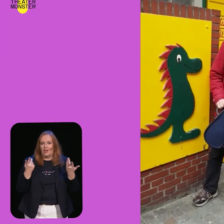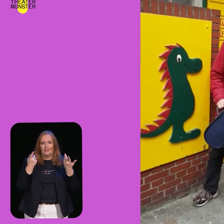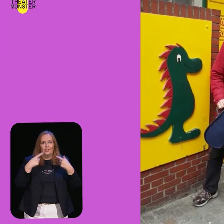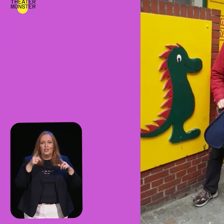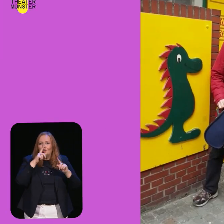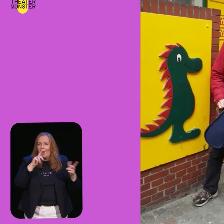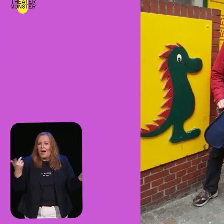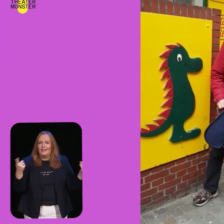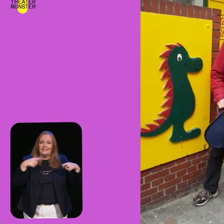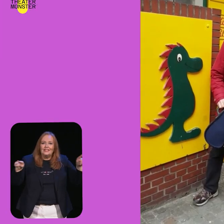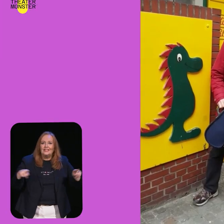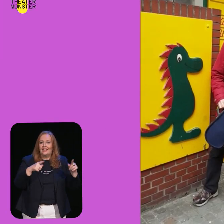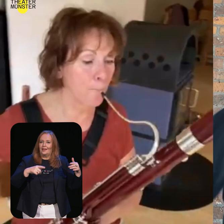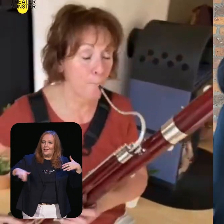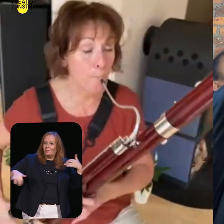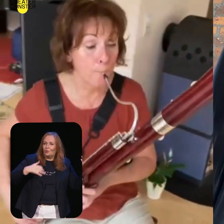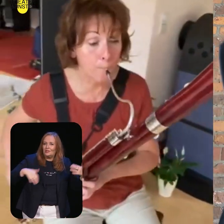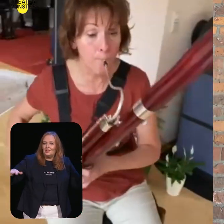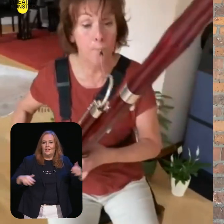am Singen und Musizierung haben.